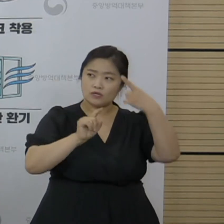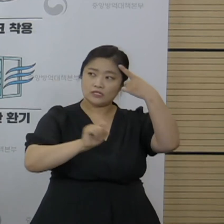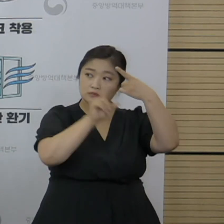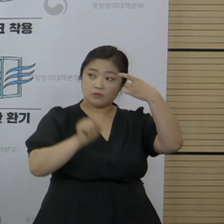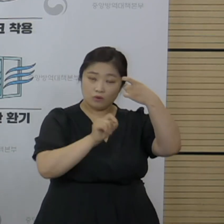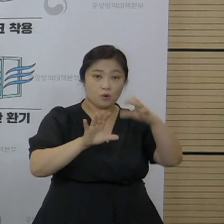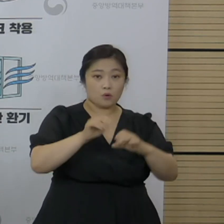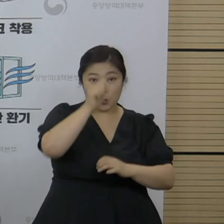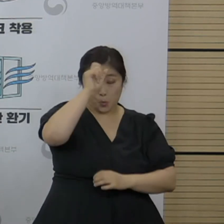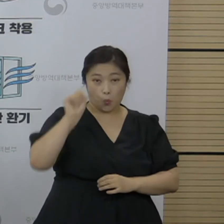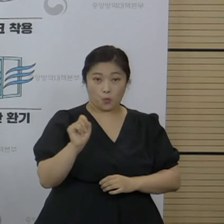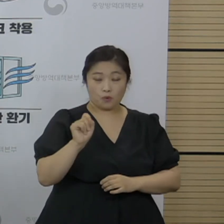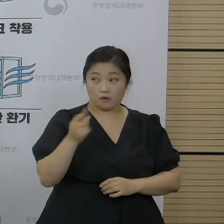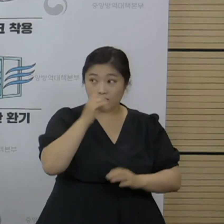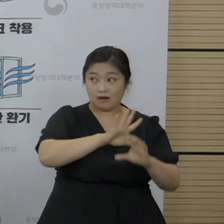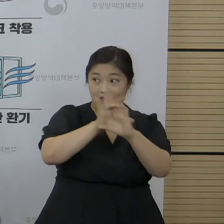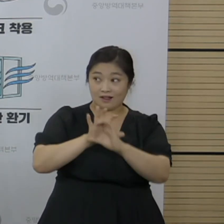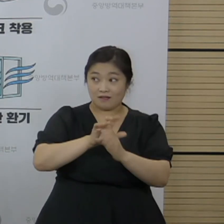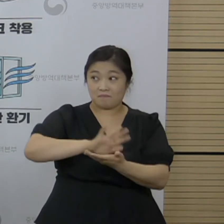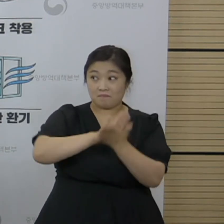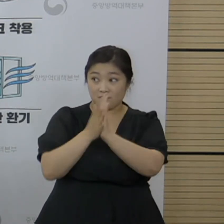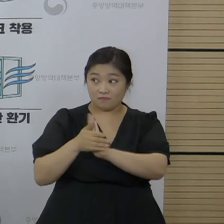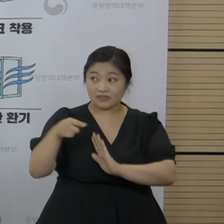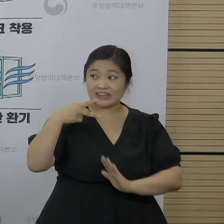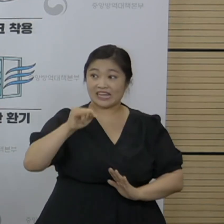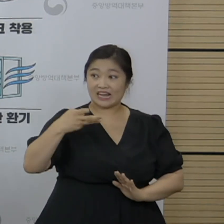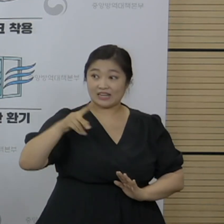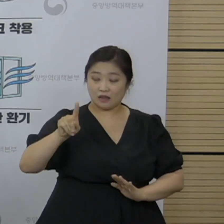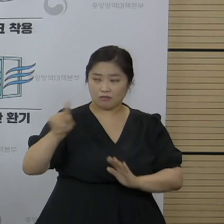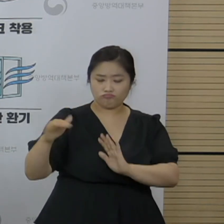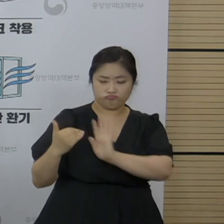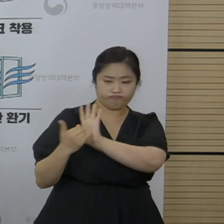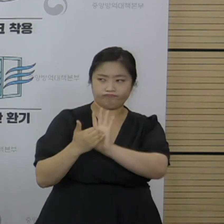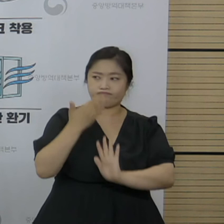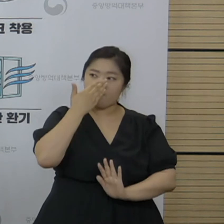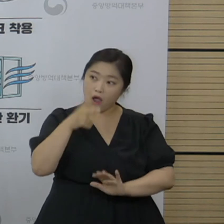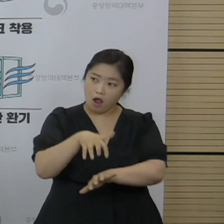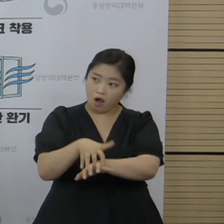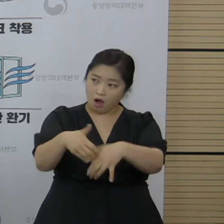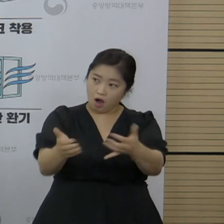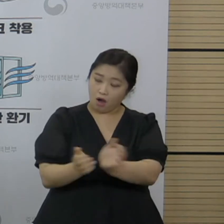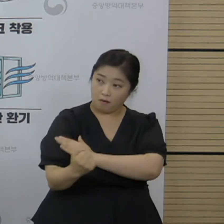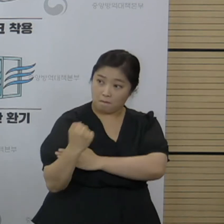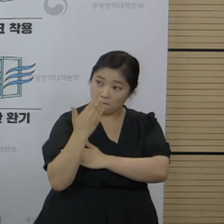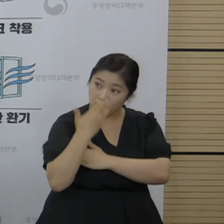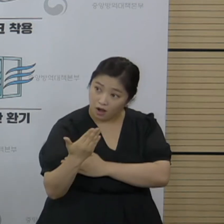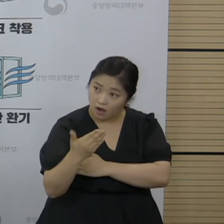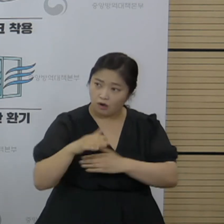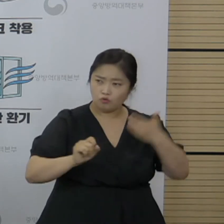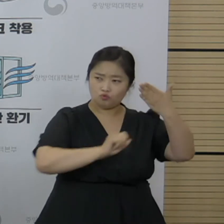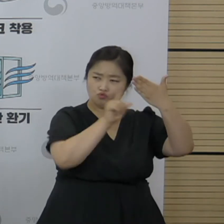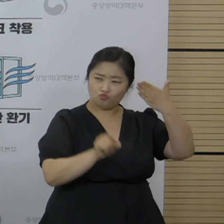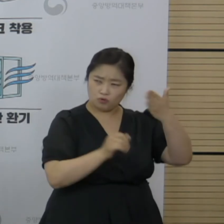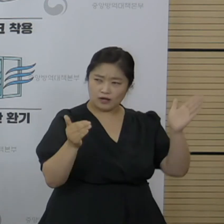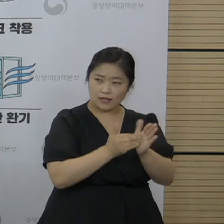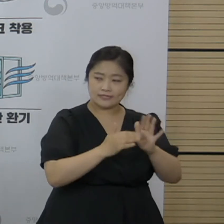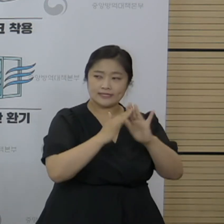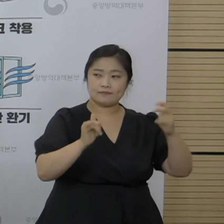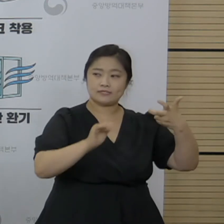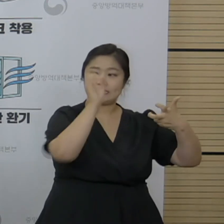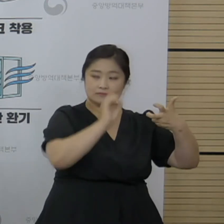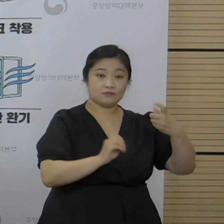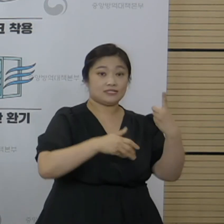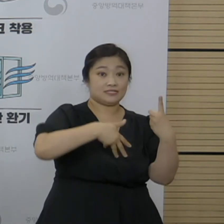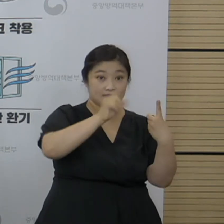델타 변이에도 대응할 수 있는 집단 면역 형성이 가능하다고 보는지 9월까지 인구 70% 1차